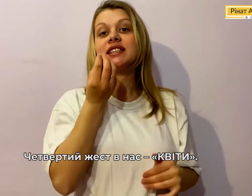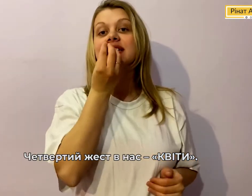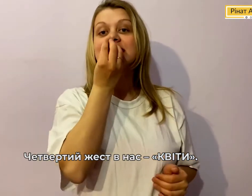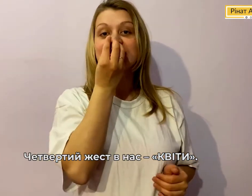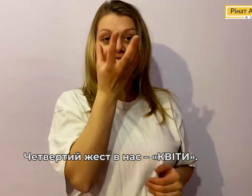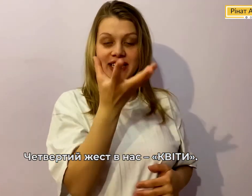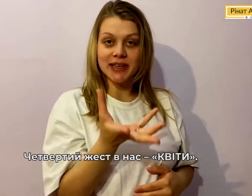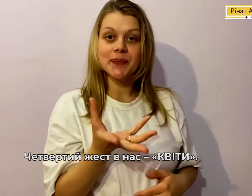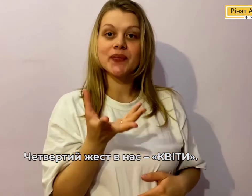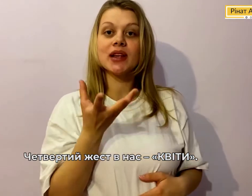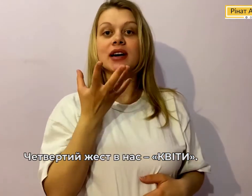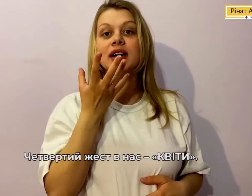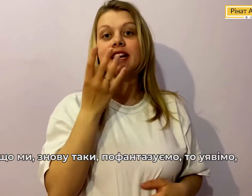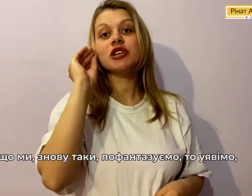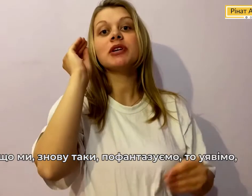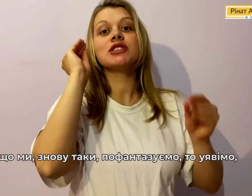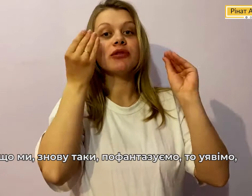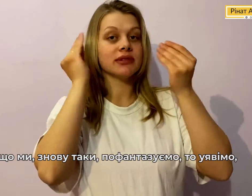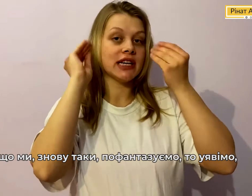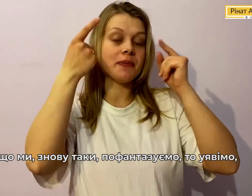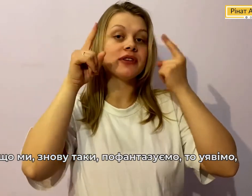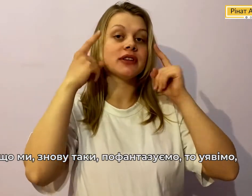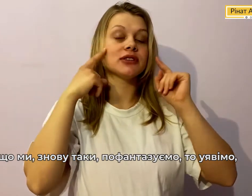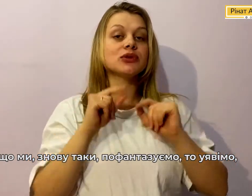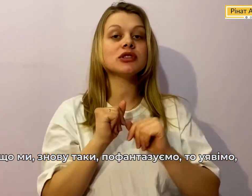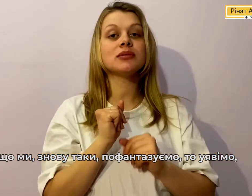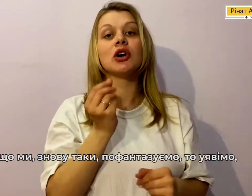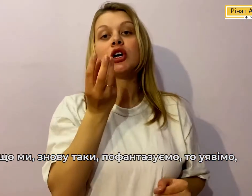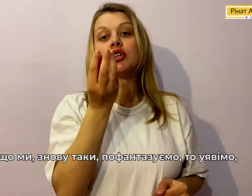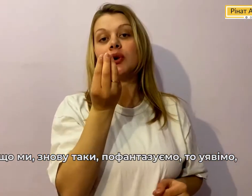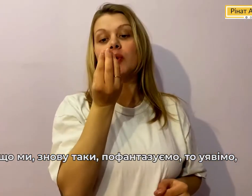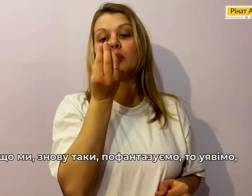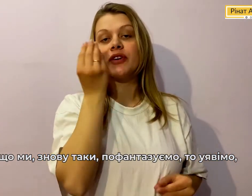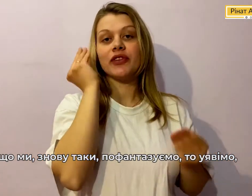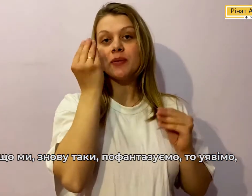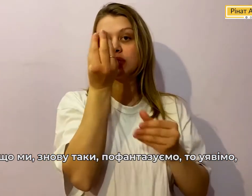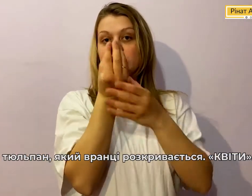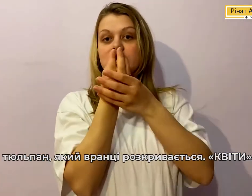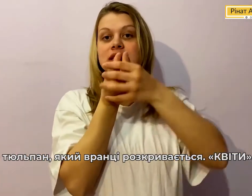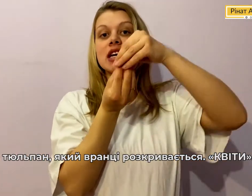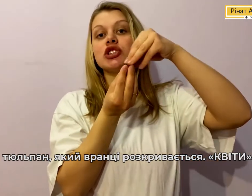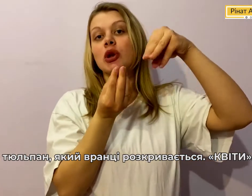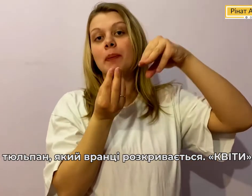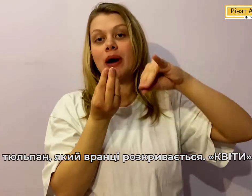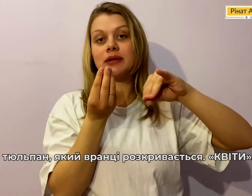Квіти Якщо ми знову таки Пофантазуємо То уявімо Що це Тюльпан